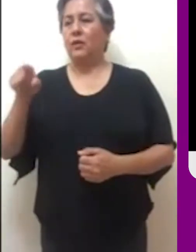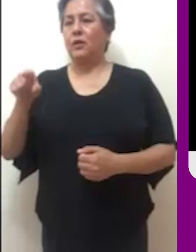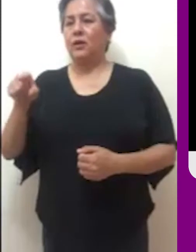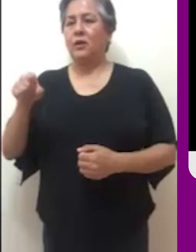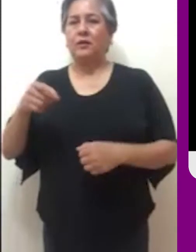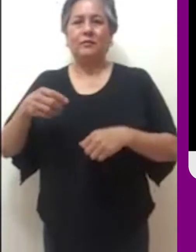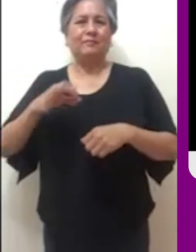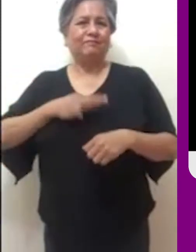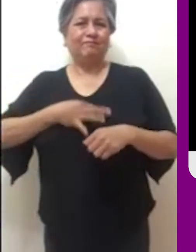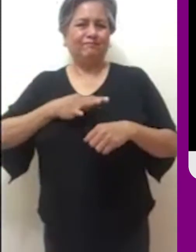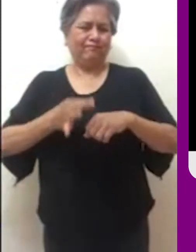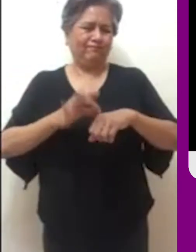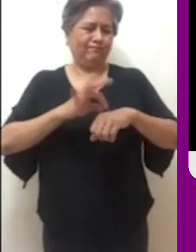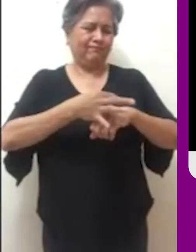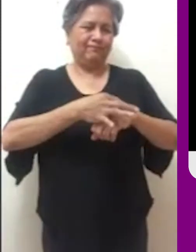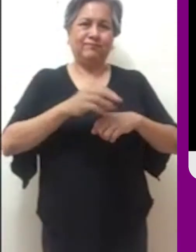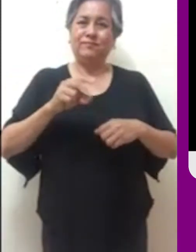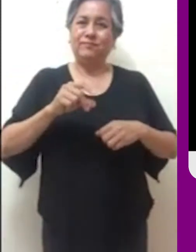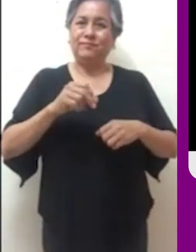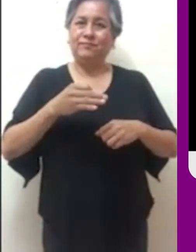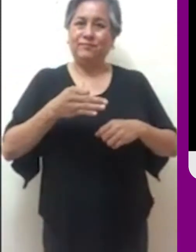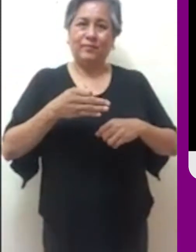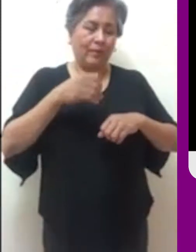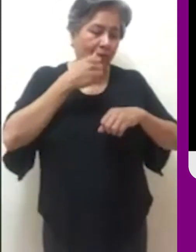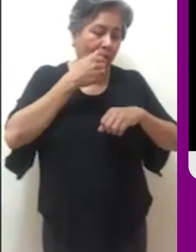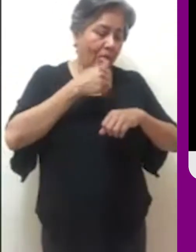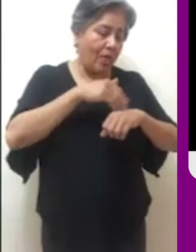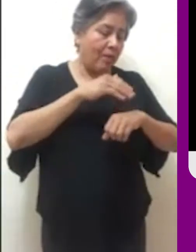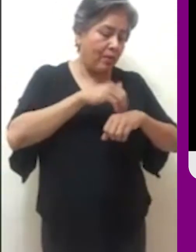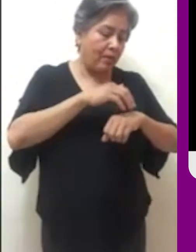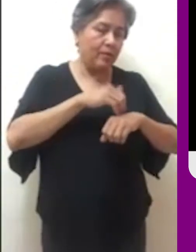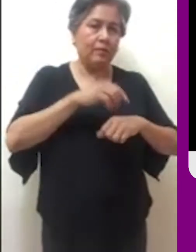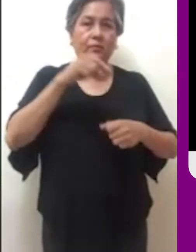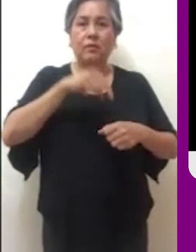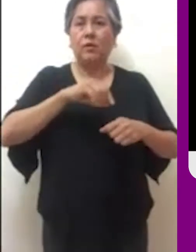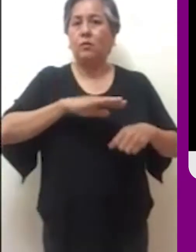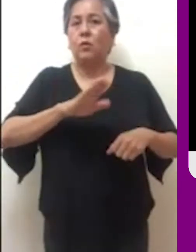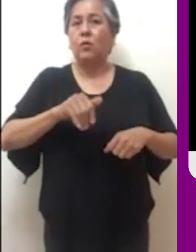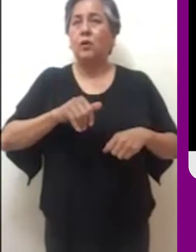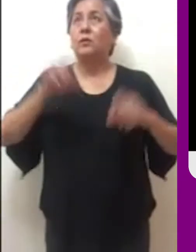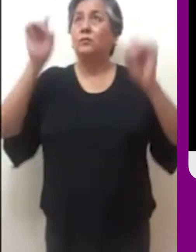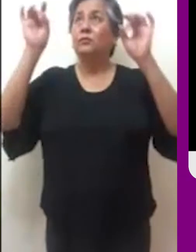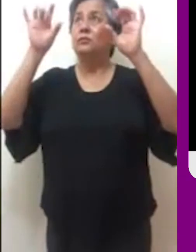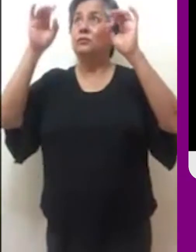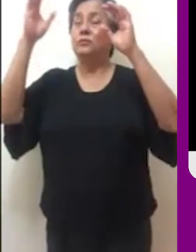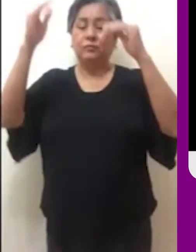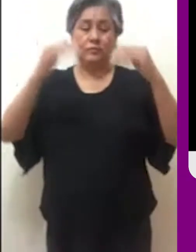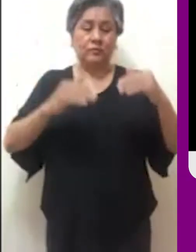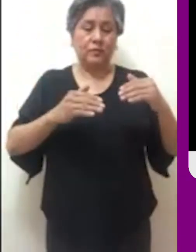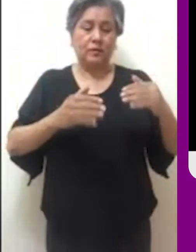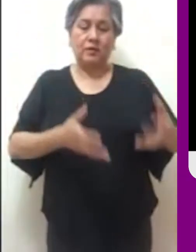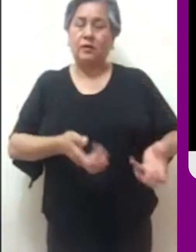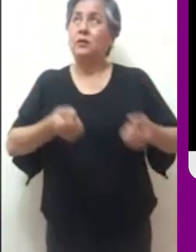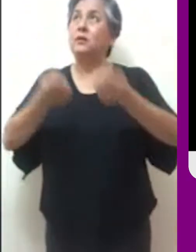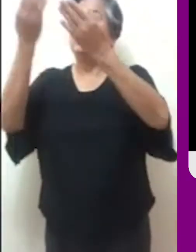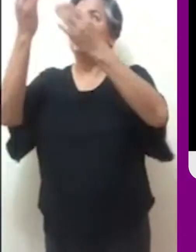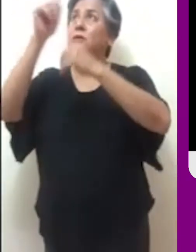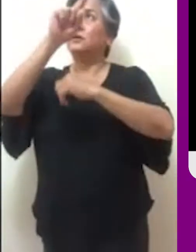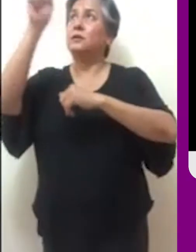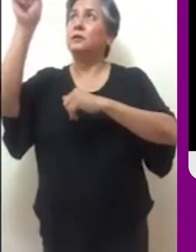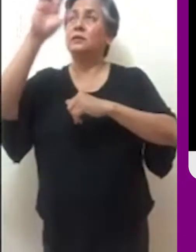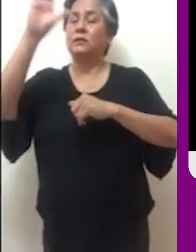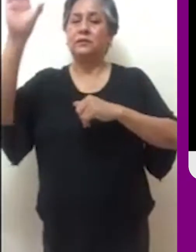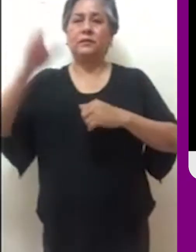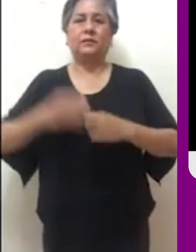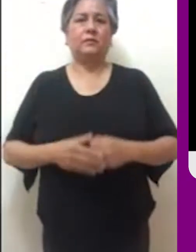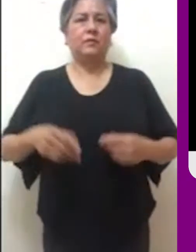Y hasta los perros se acercaban a lamerle las llagas. Sucedió pues que murió el mendigo y los ángeles lo llevaron al seno de Abraham.